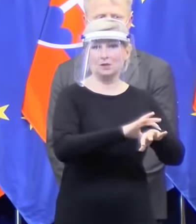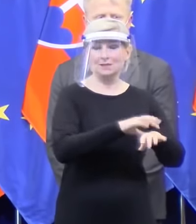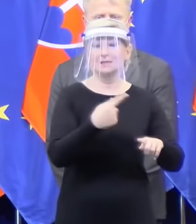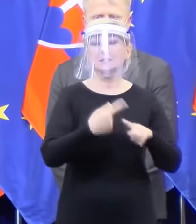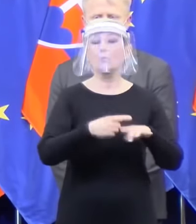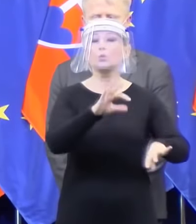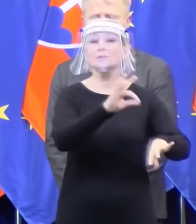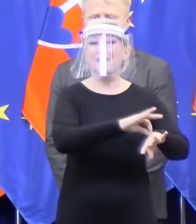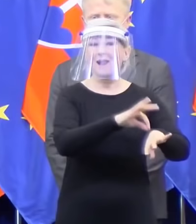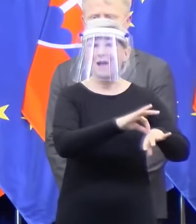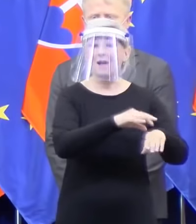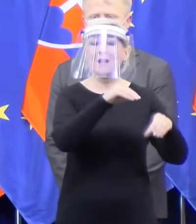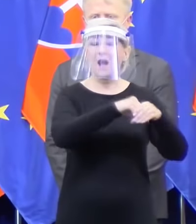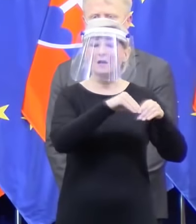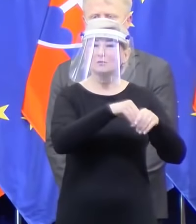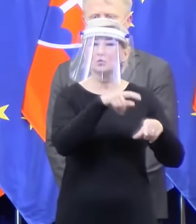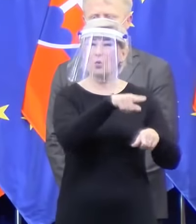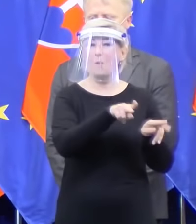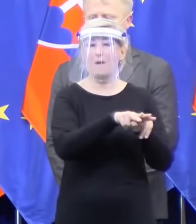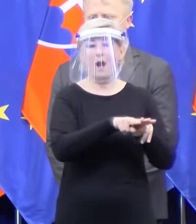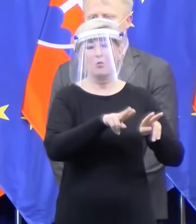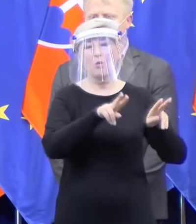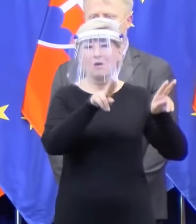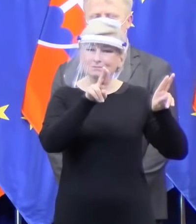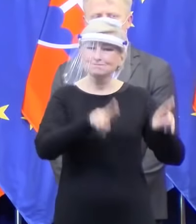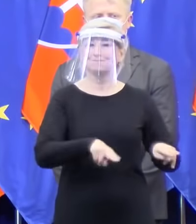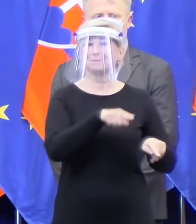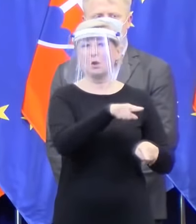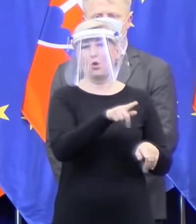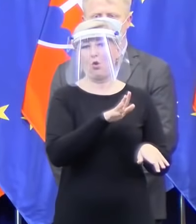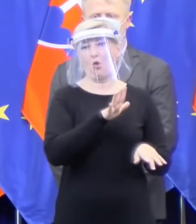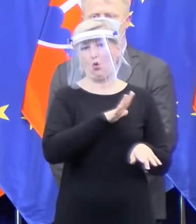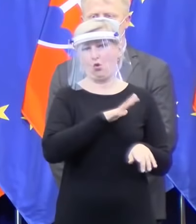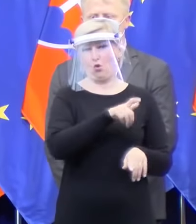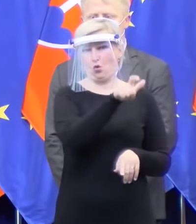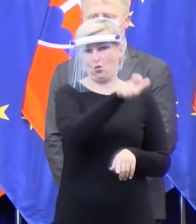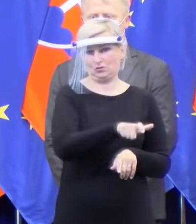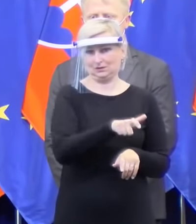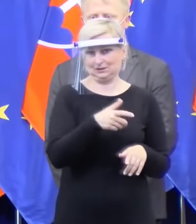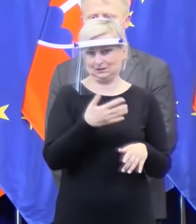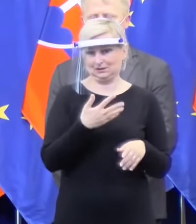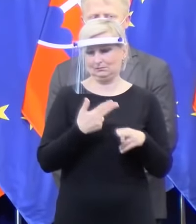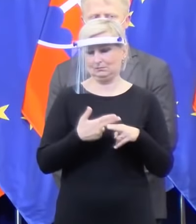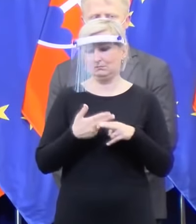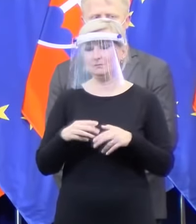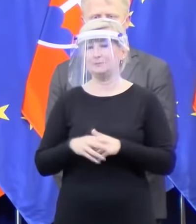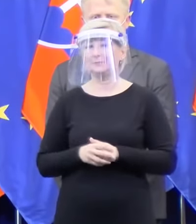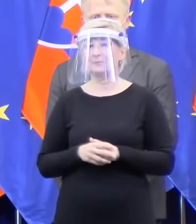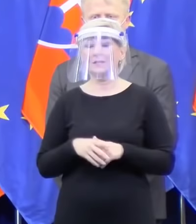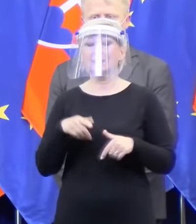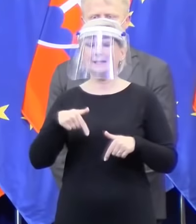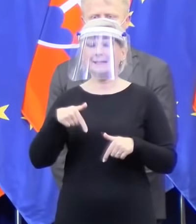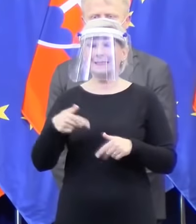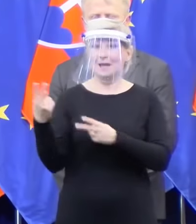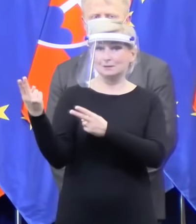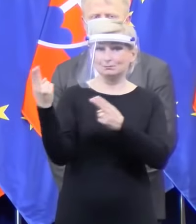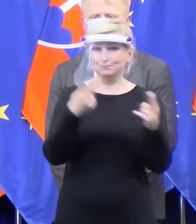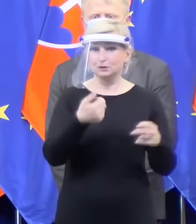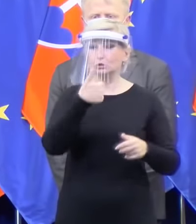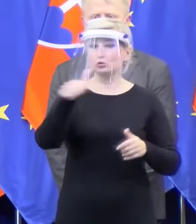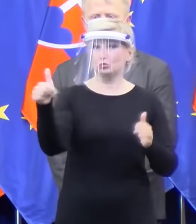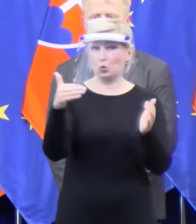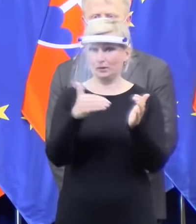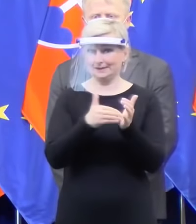v prvej línii. Letka ministerstva vnútra ich doviezla 100 tisíc. Dnes okamžite začíname